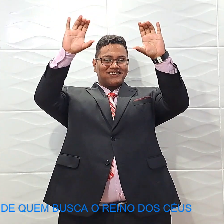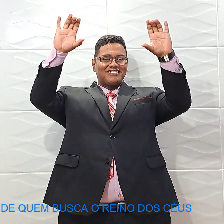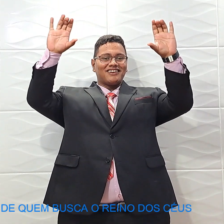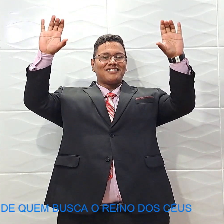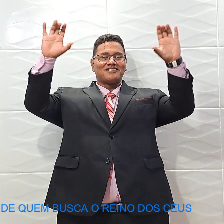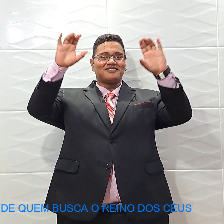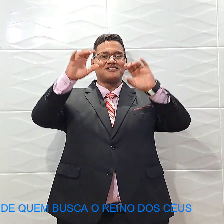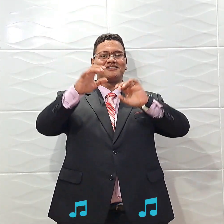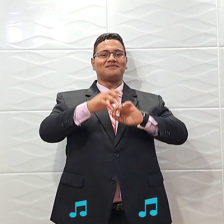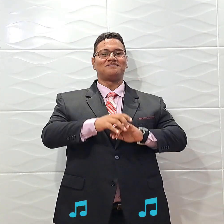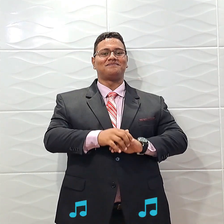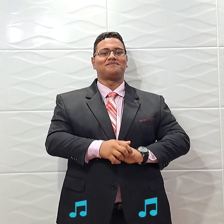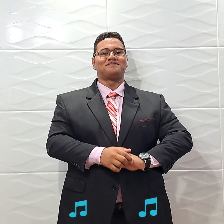céus